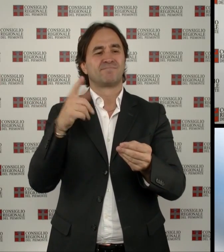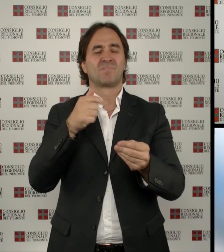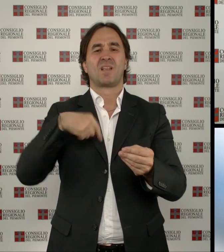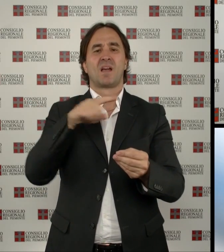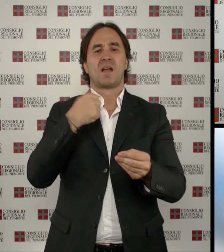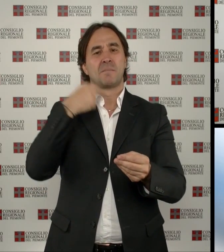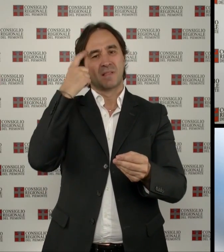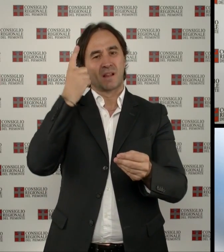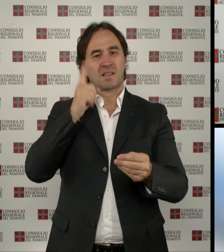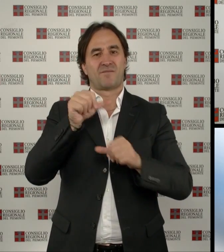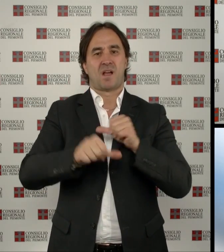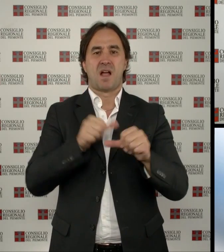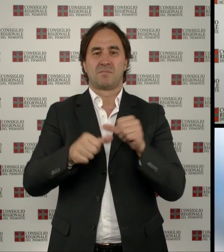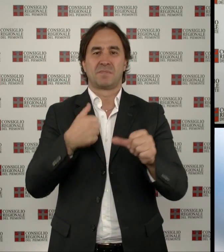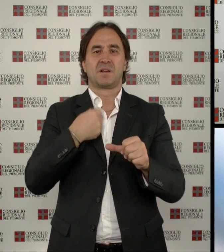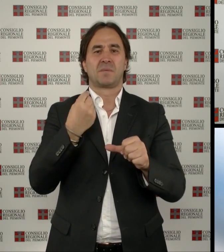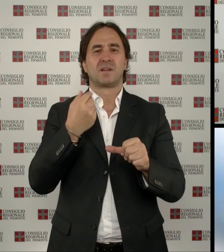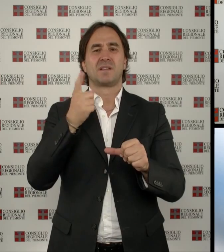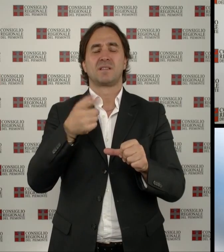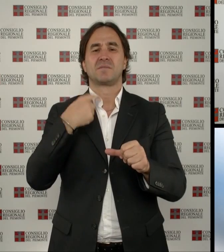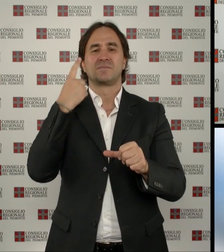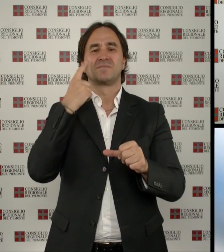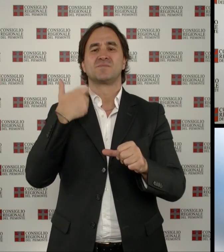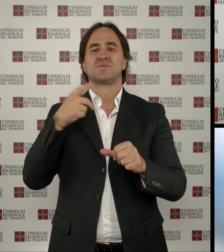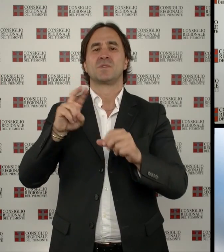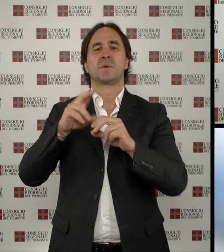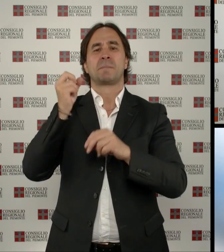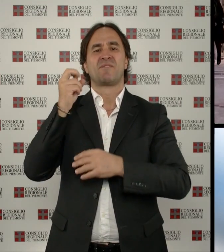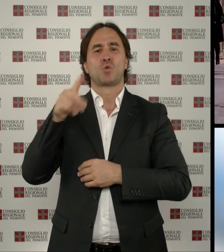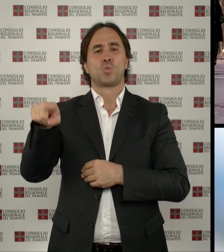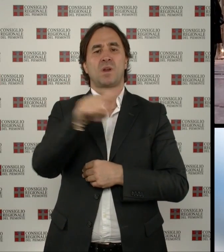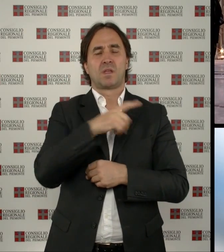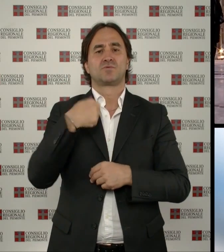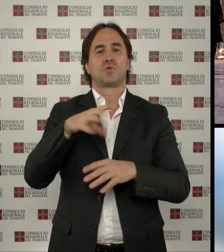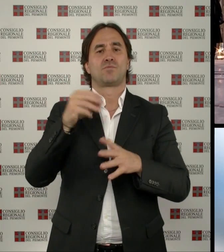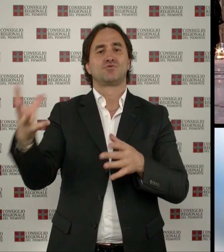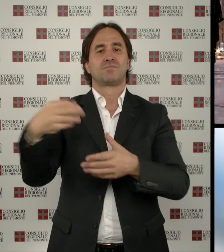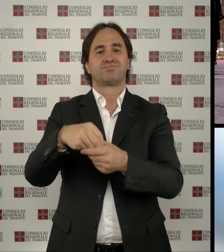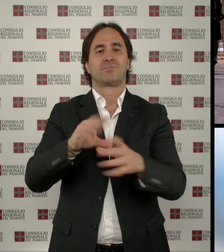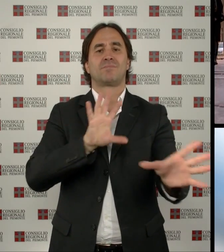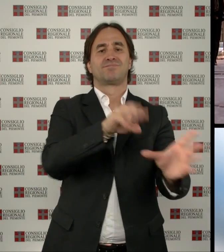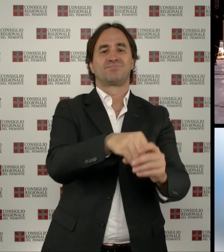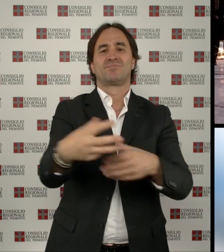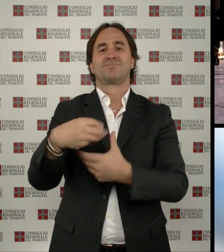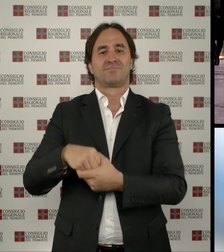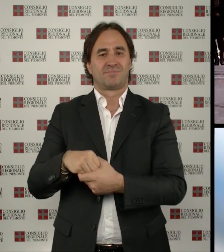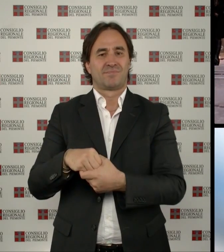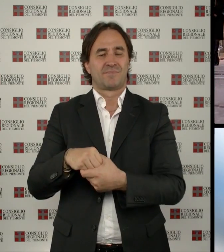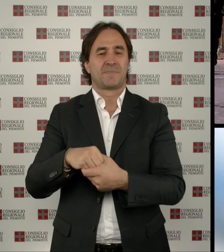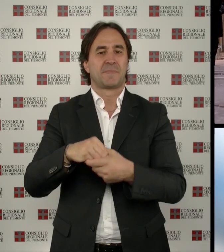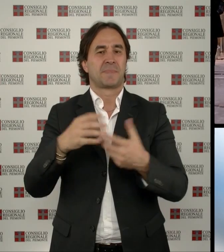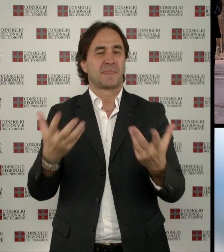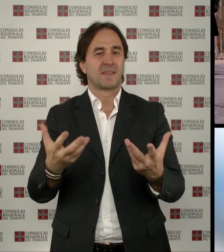maggiore ci deve essere per l'accorpamento futuro delle prefetture, perché quello farebbe perdere il comando